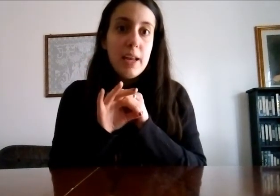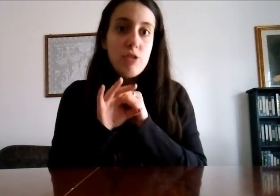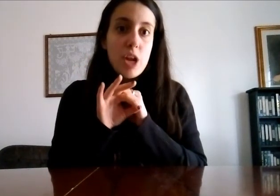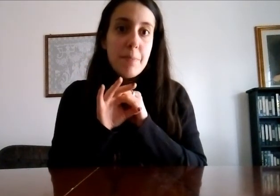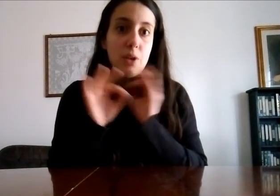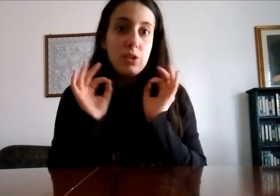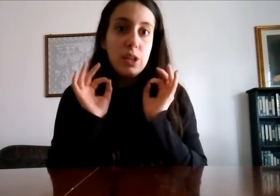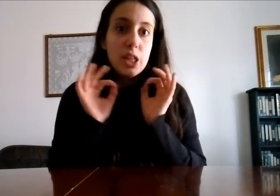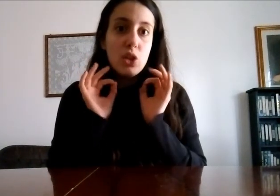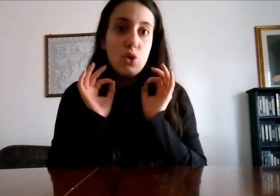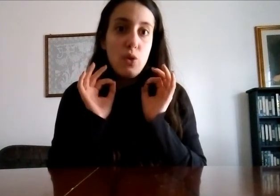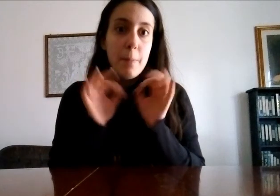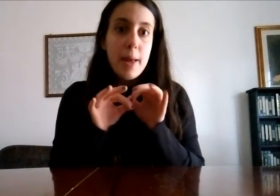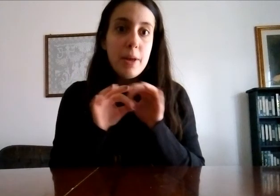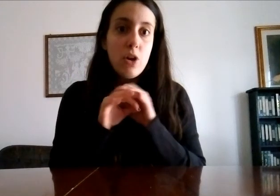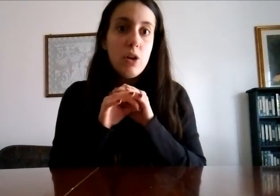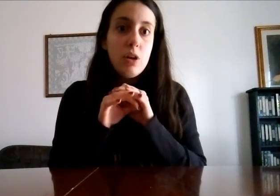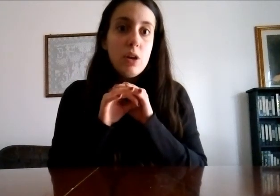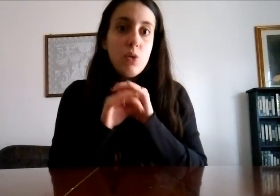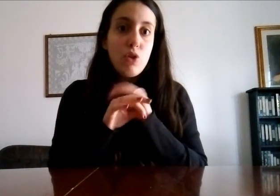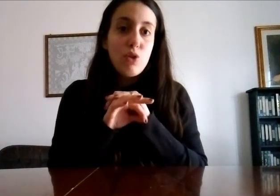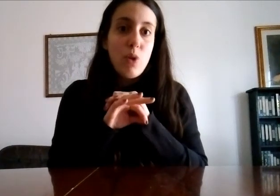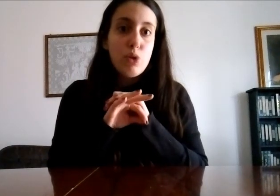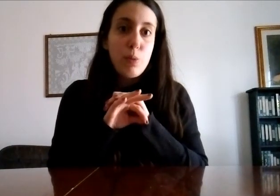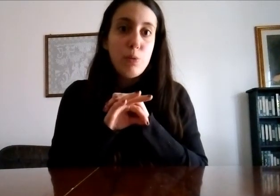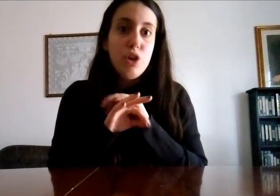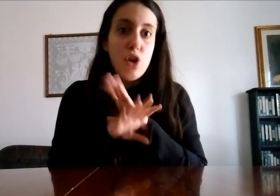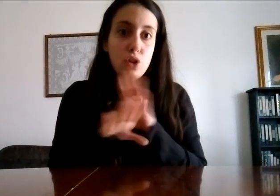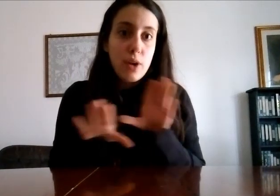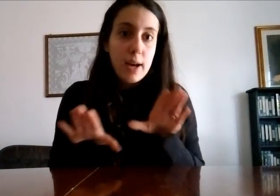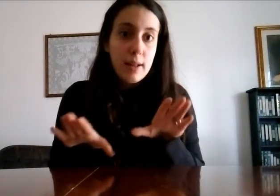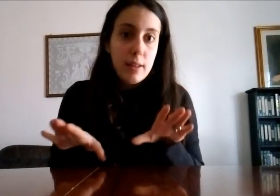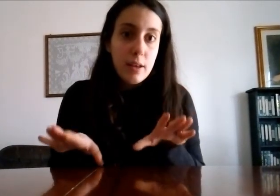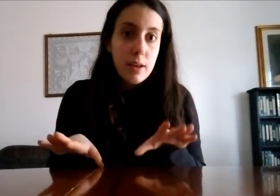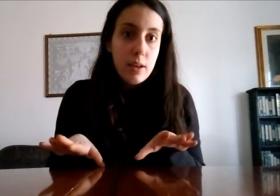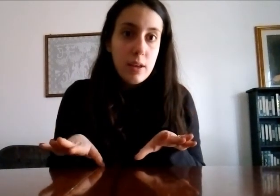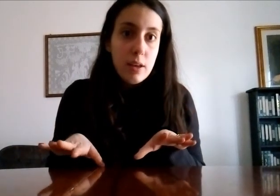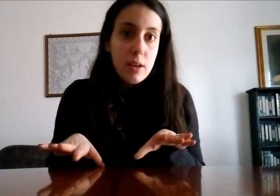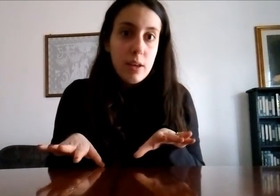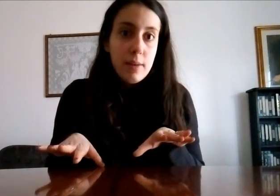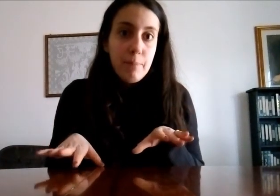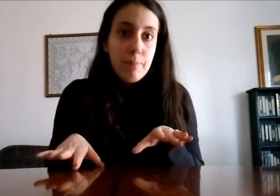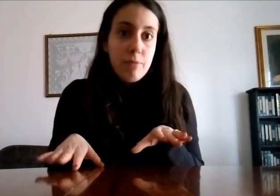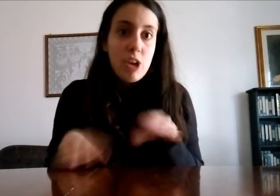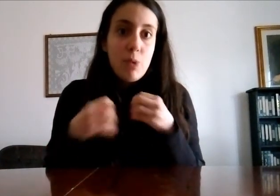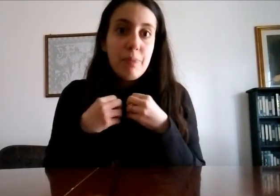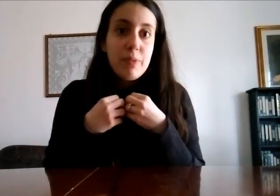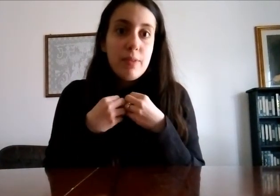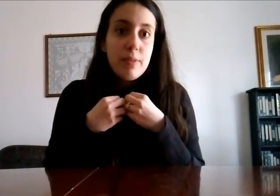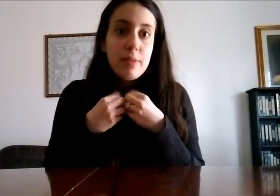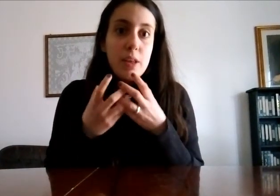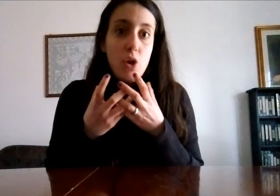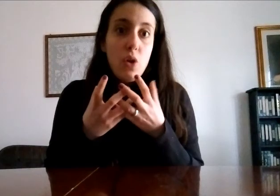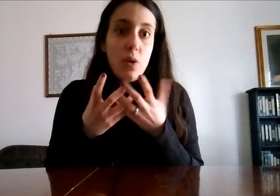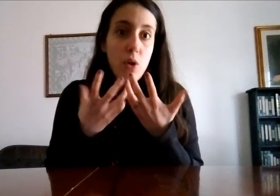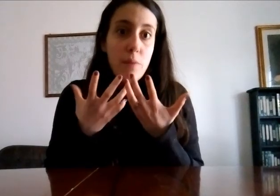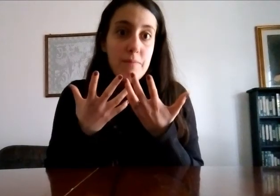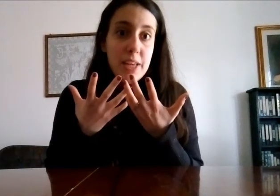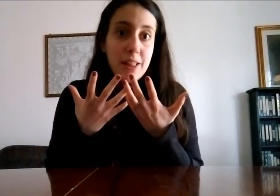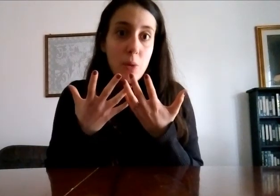lei ce l'abbia così tanto con me però uno sguardo proprio di odio ragazzi cioè io l'ho visto